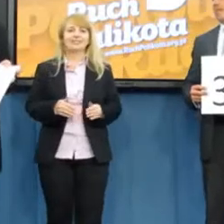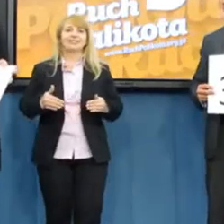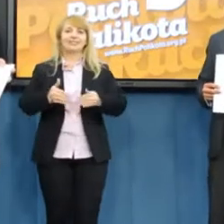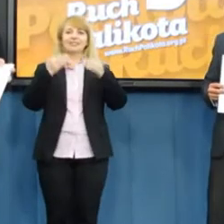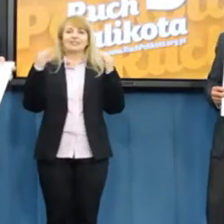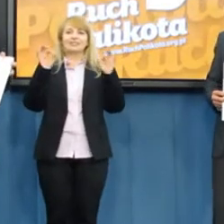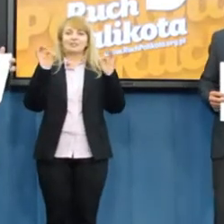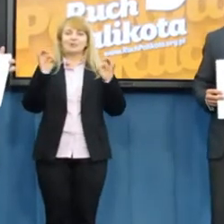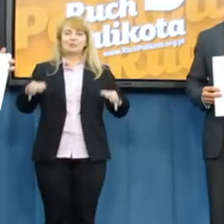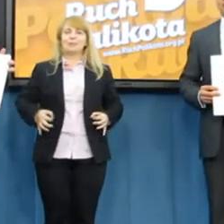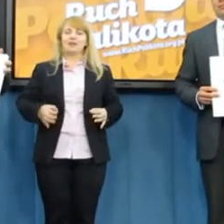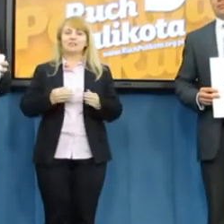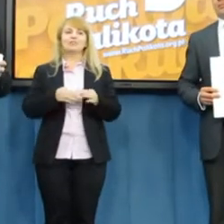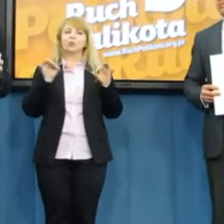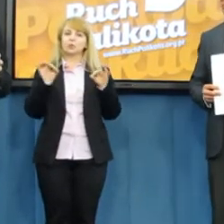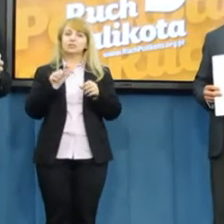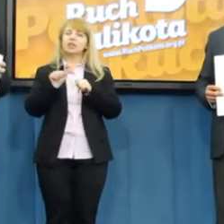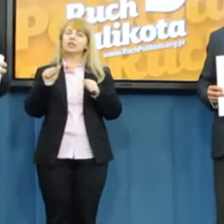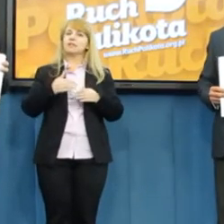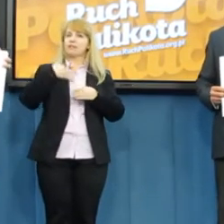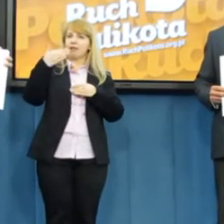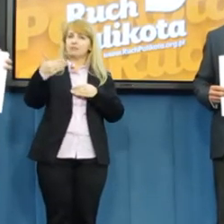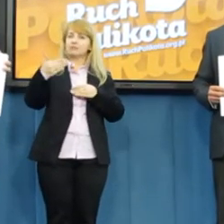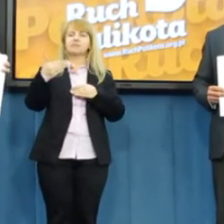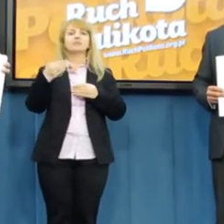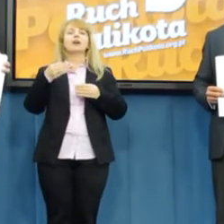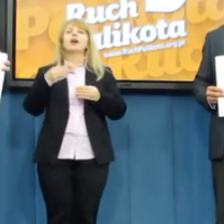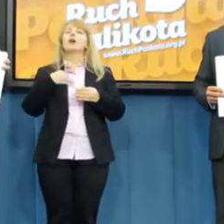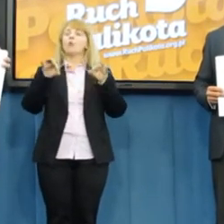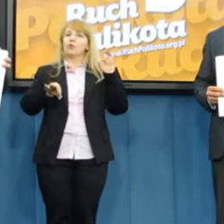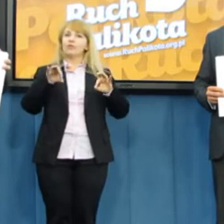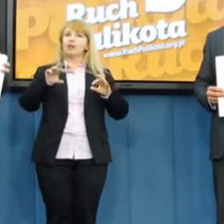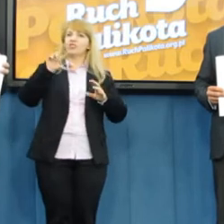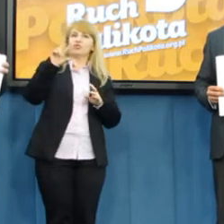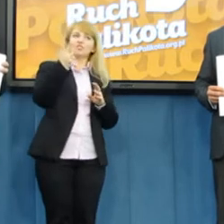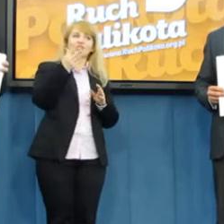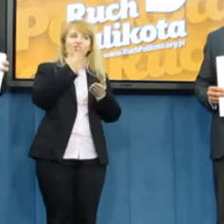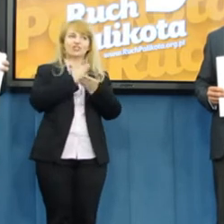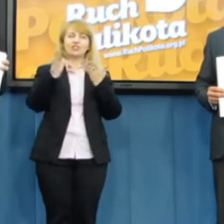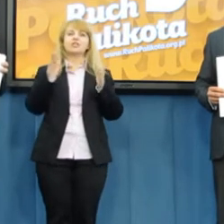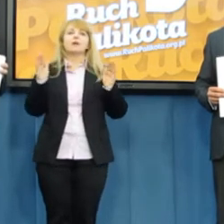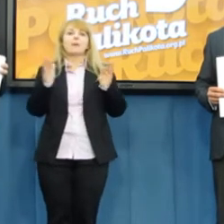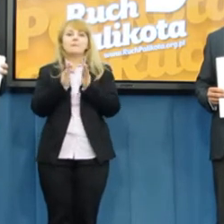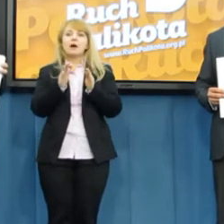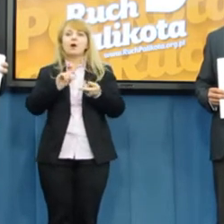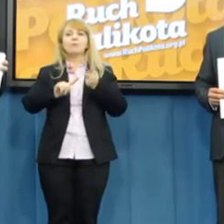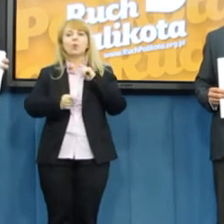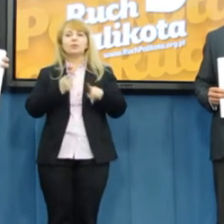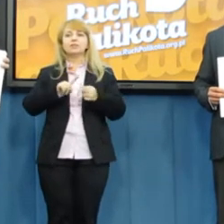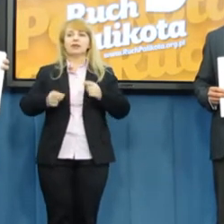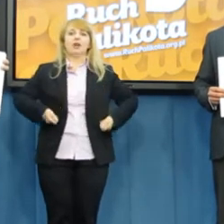Dzień dobry Państwu. Dzisiaj jest kolejna odsłona, trzecia odsłona małej polityki rolnej Ruchu Palikota.